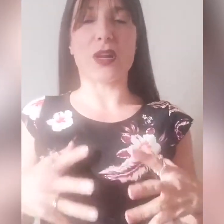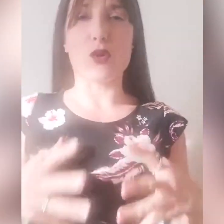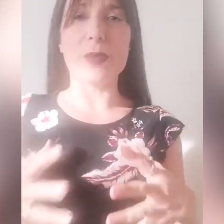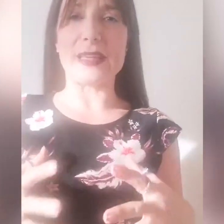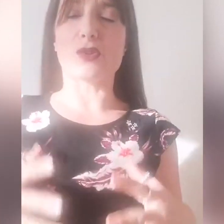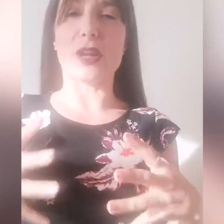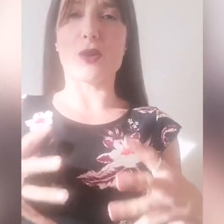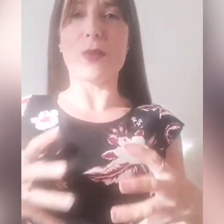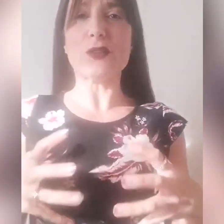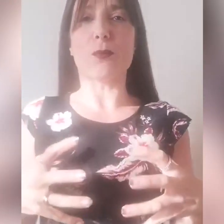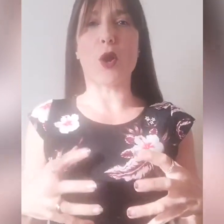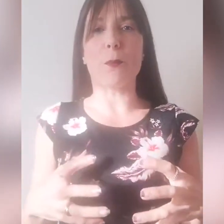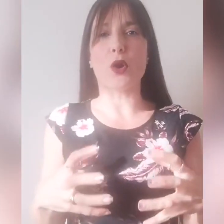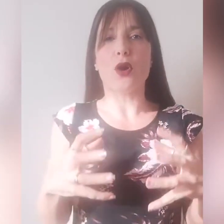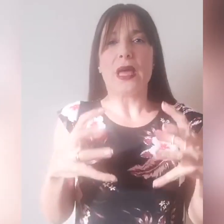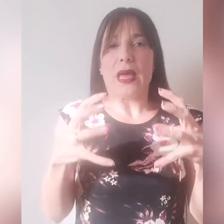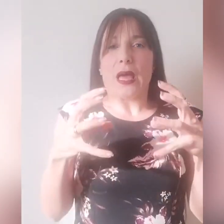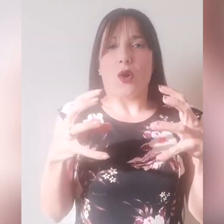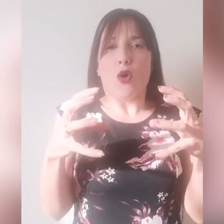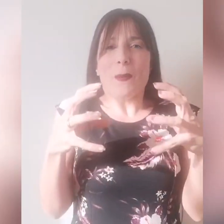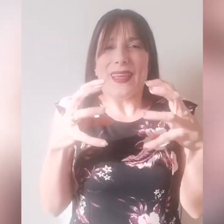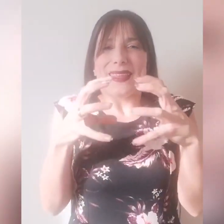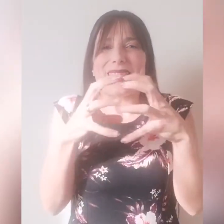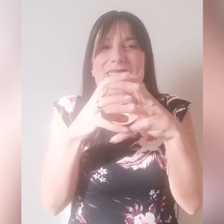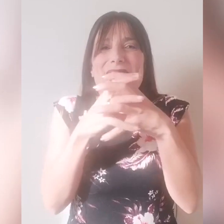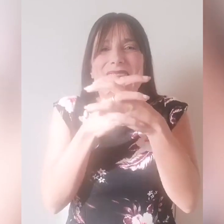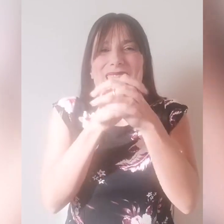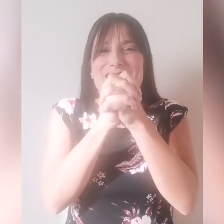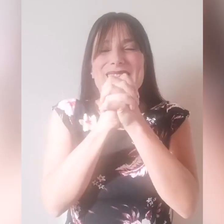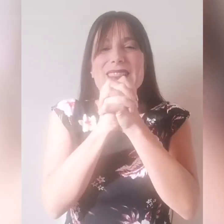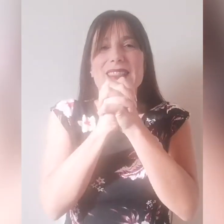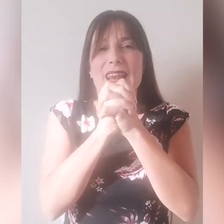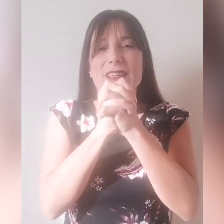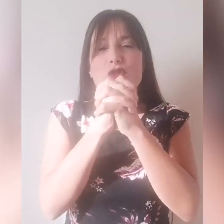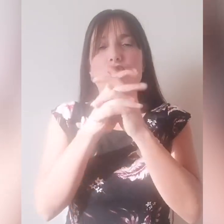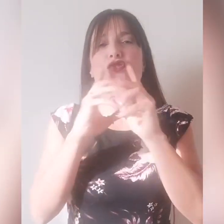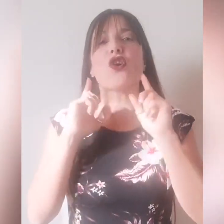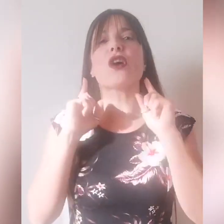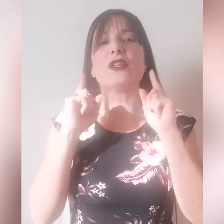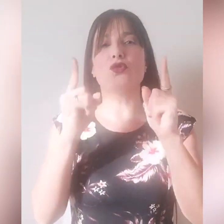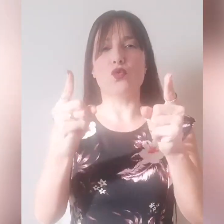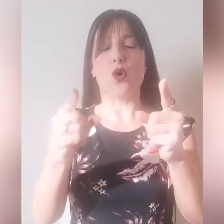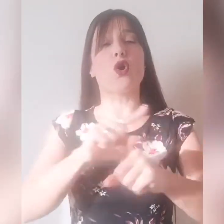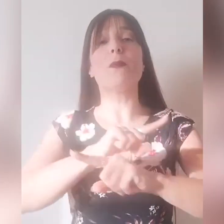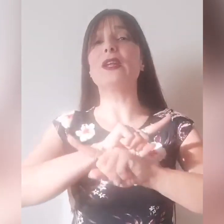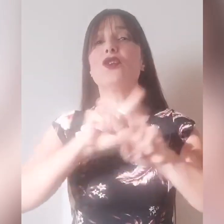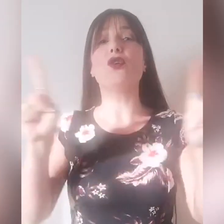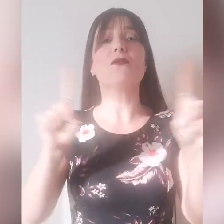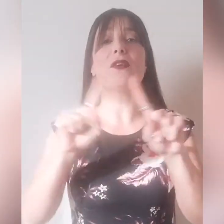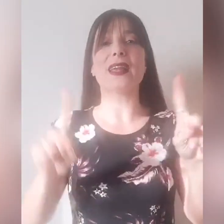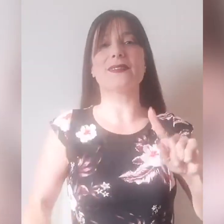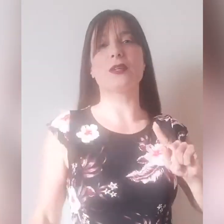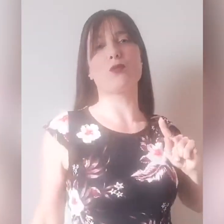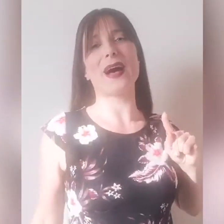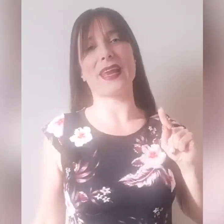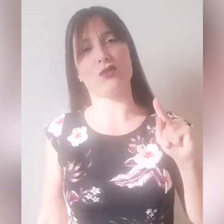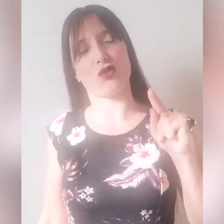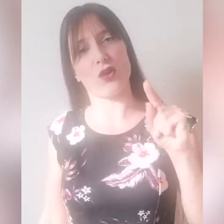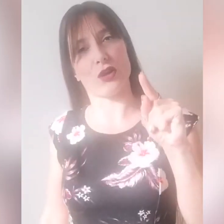argomento, l'argomento è proprio come tenerti stretto ciò che è tuo, come non farti rubare ciò che